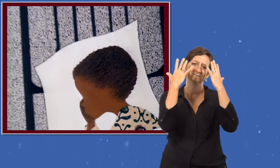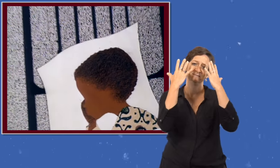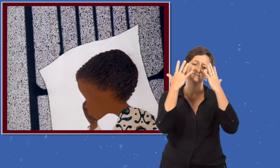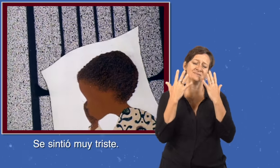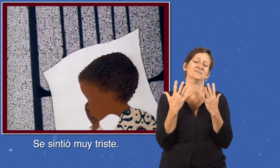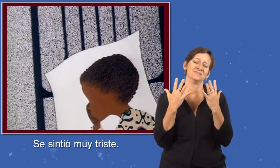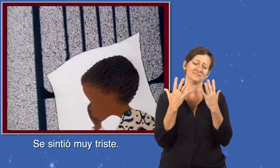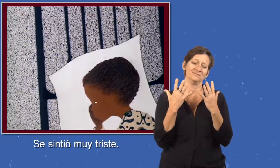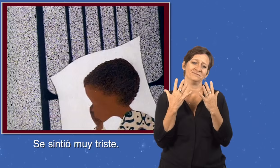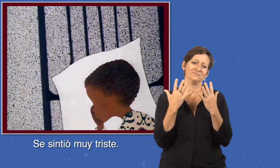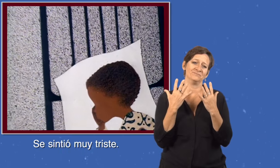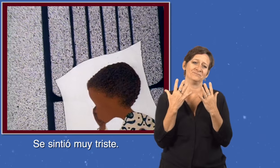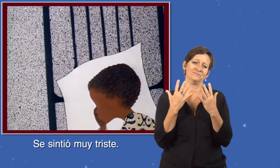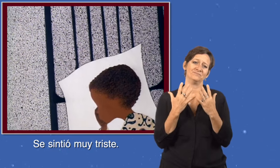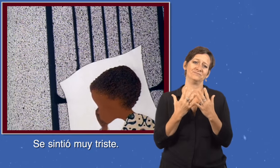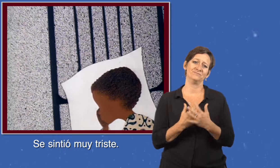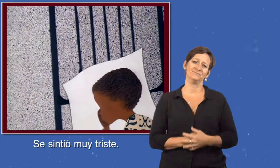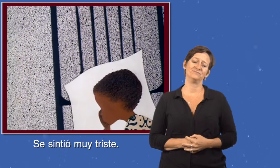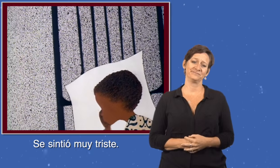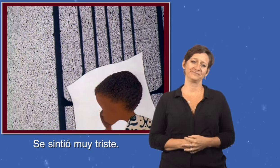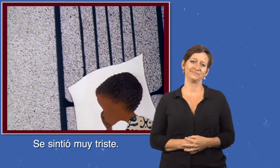Se sintió muy triste.